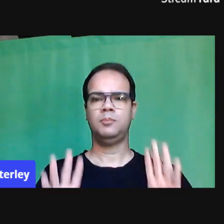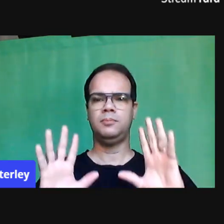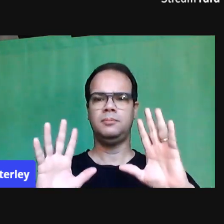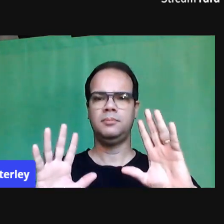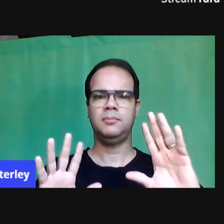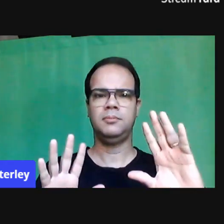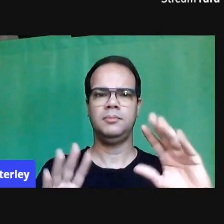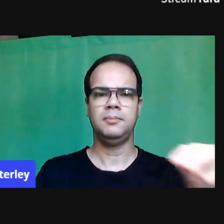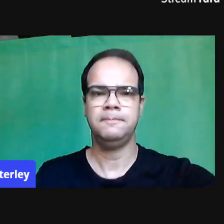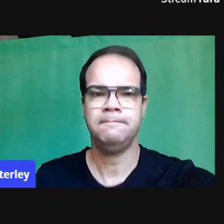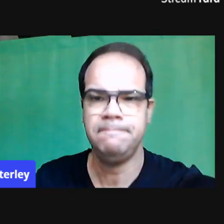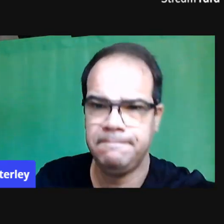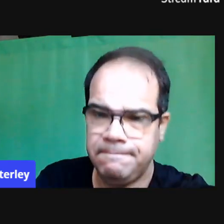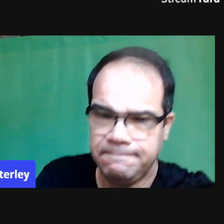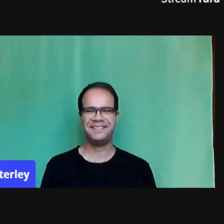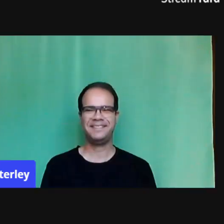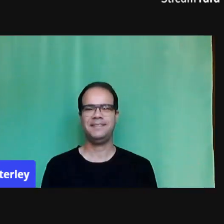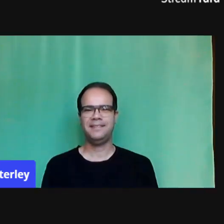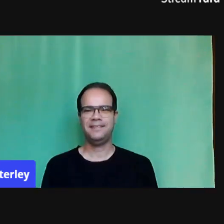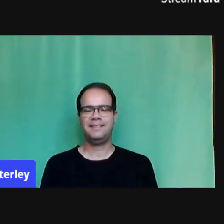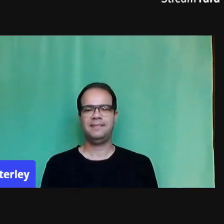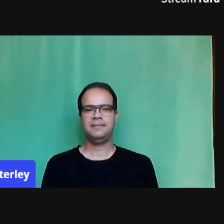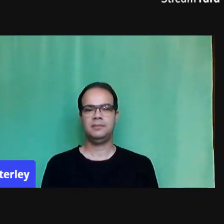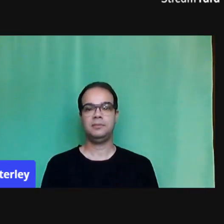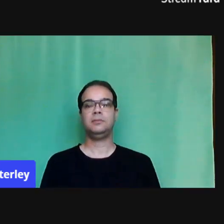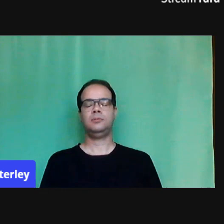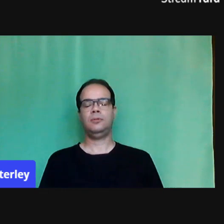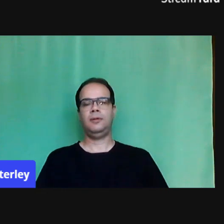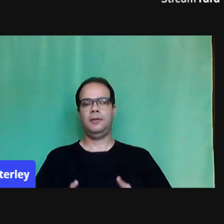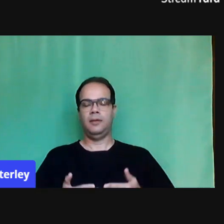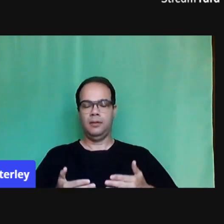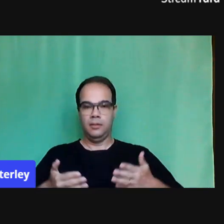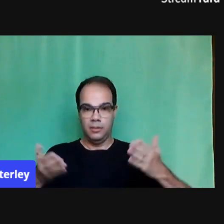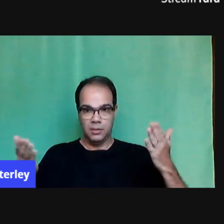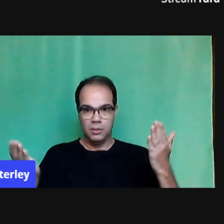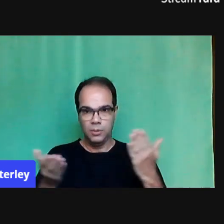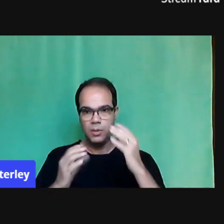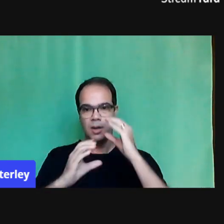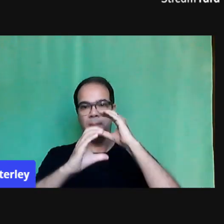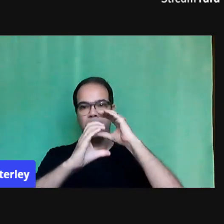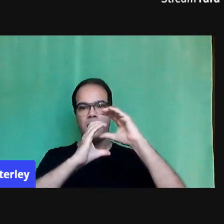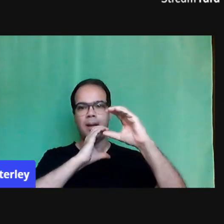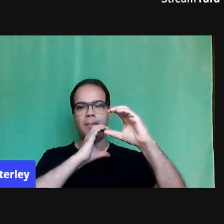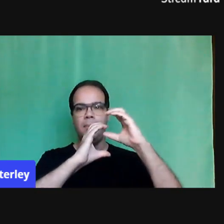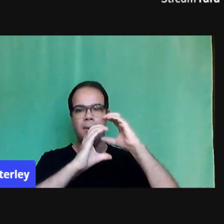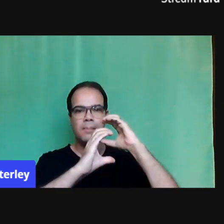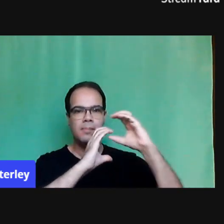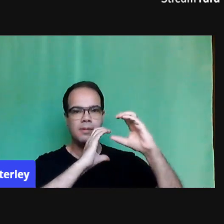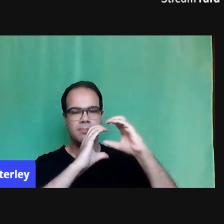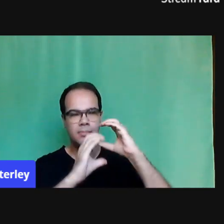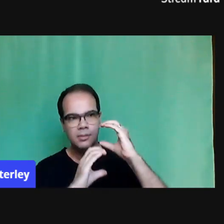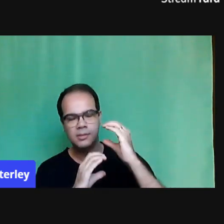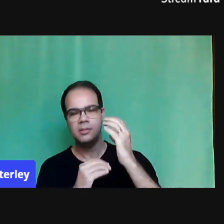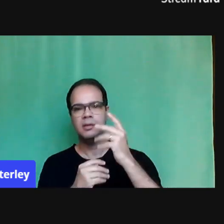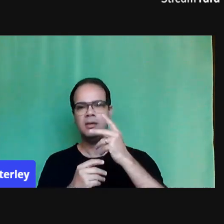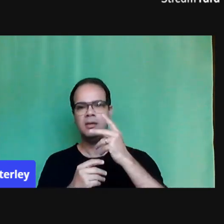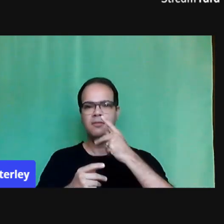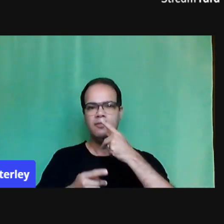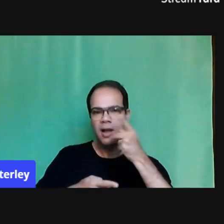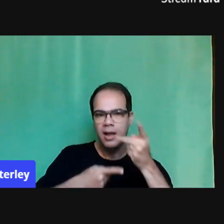estabelecer algum tipo de diálogo com esse aluno. Então, nós estamos falando, é importante deixar claro, né? Quando nós estamos trazendo a prática